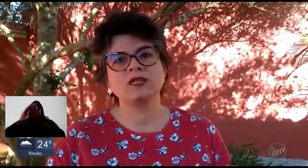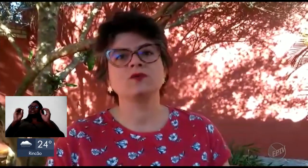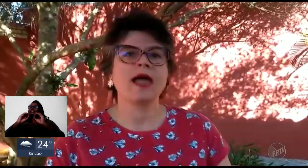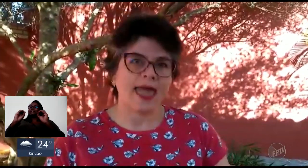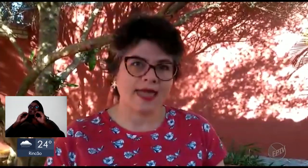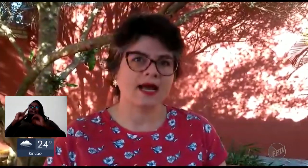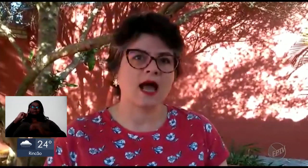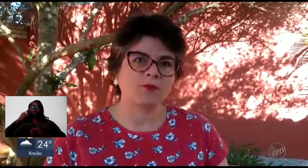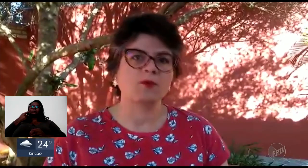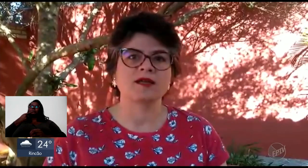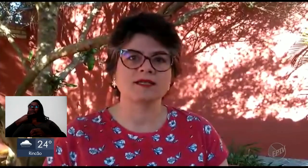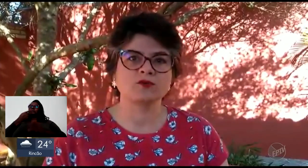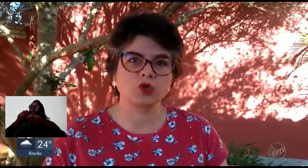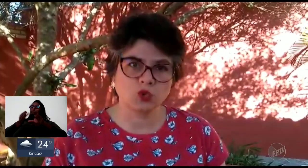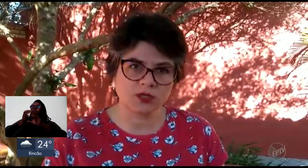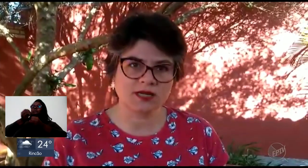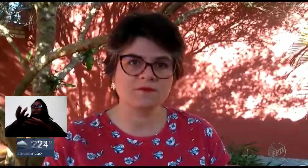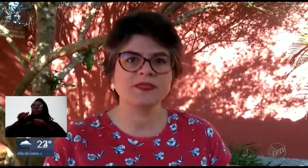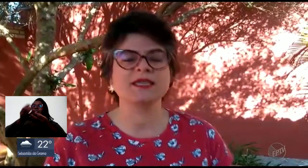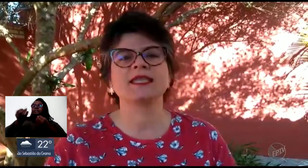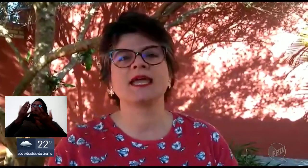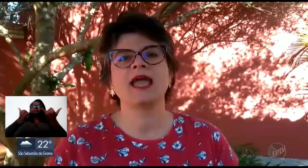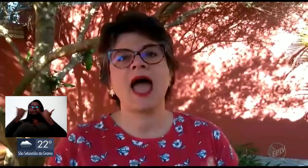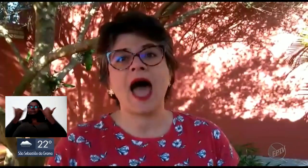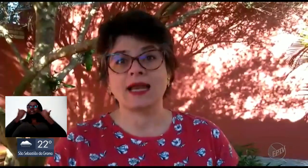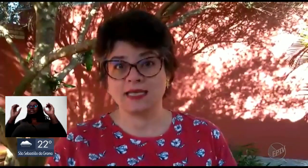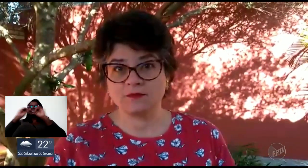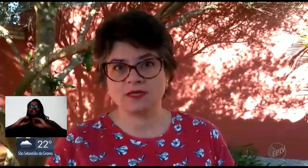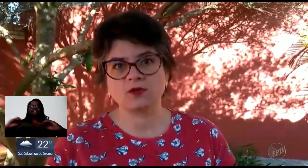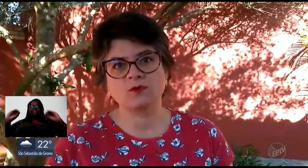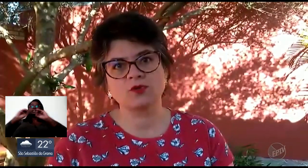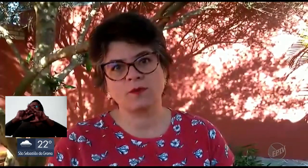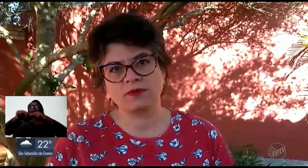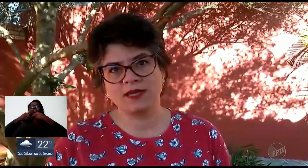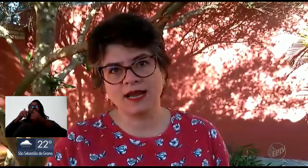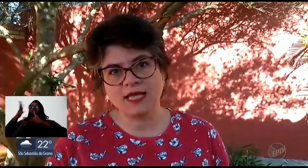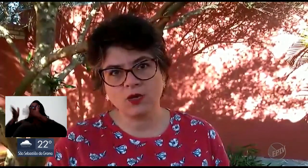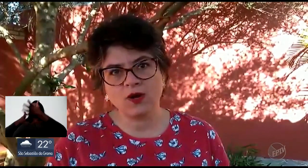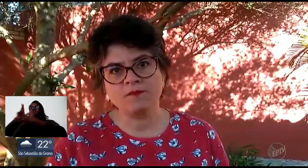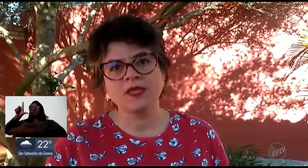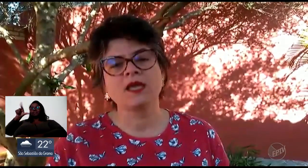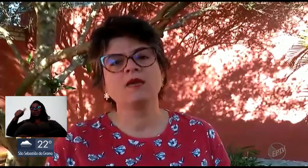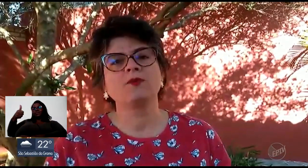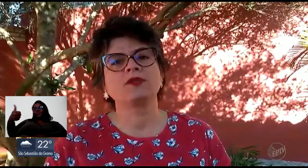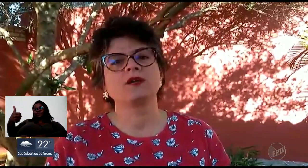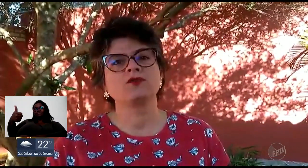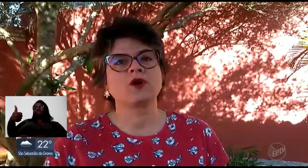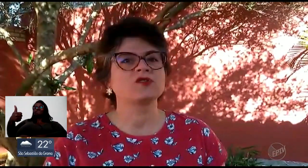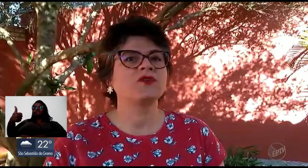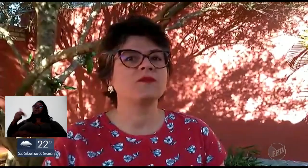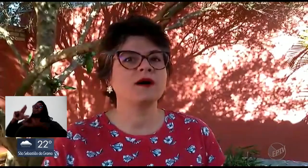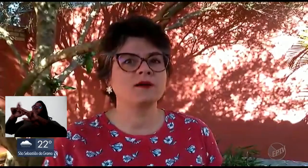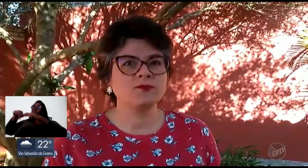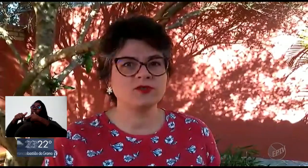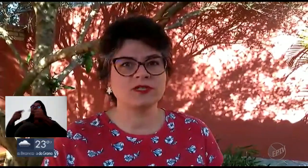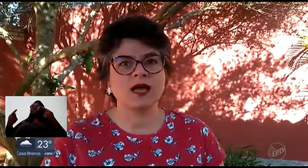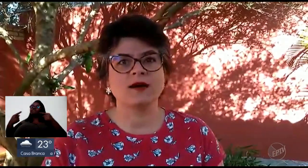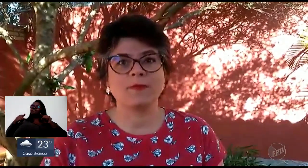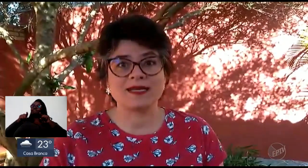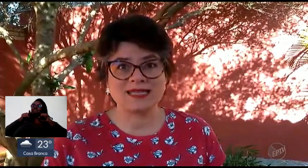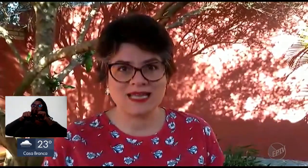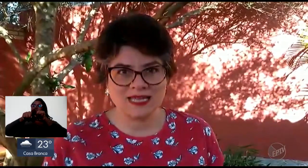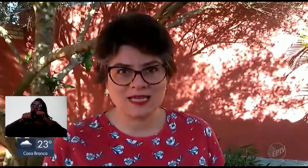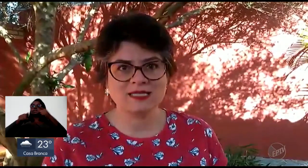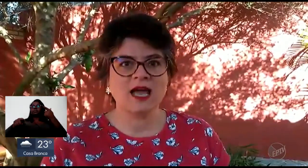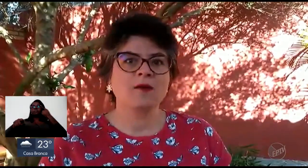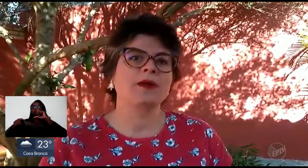produzido era a população surda, que tem a libras como sua primeira língua, e portanto nós firmamos